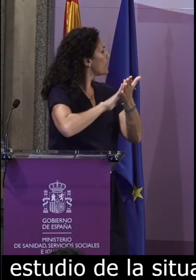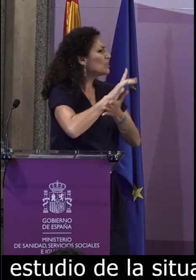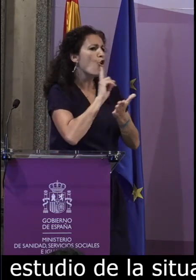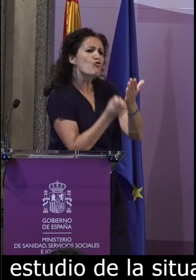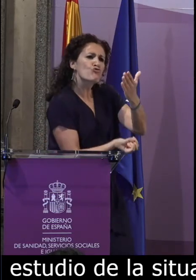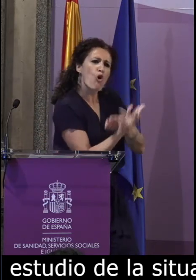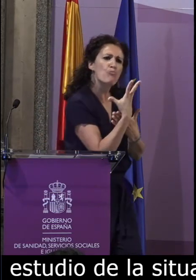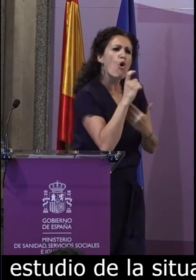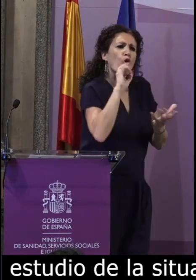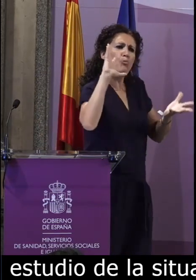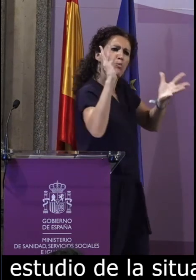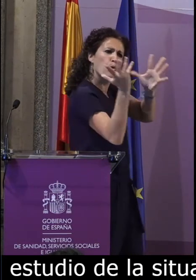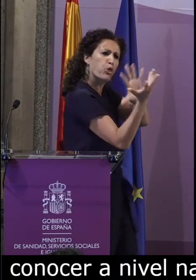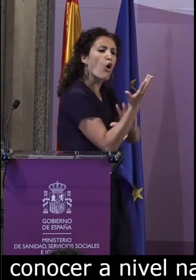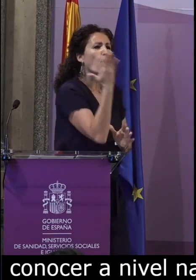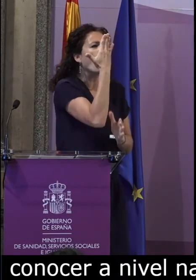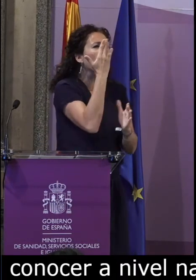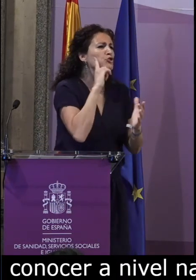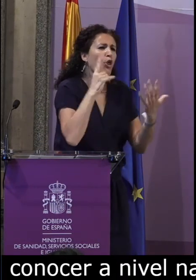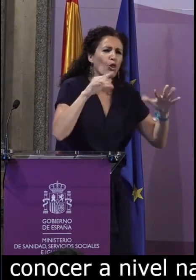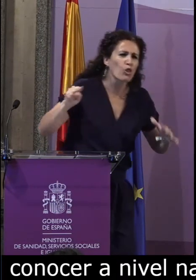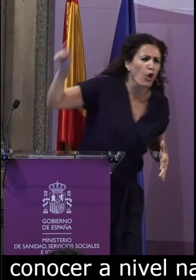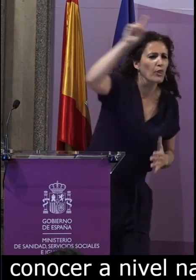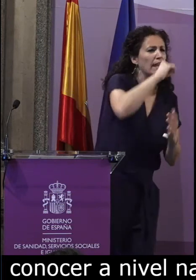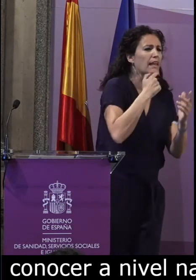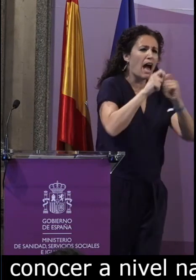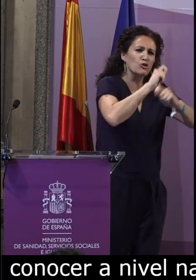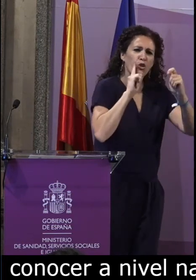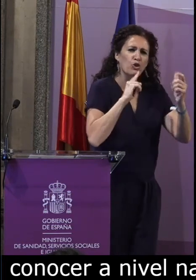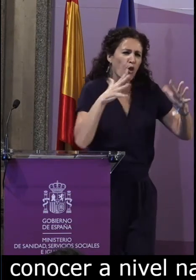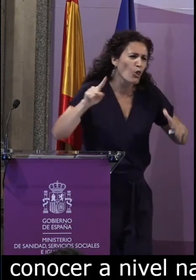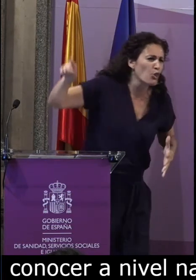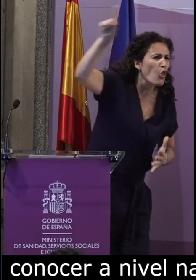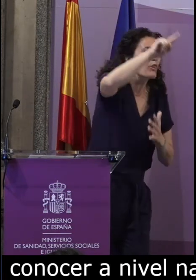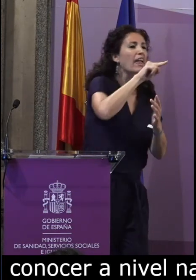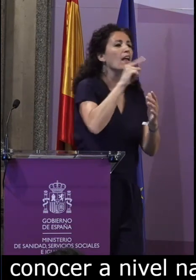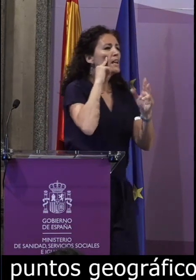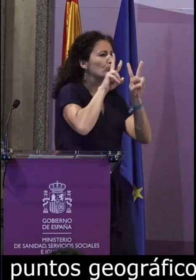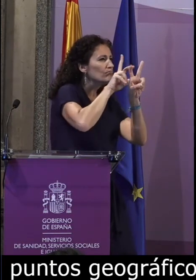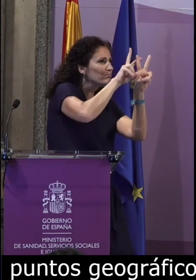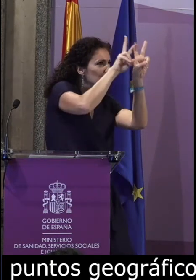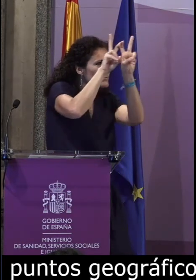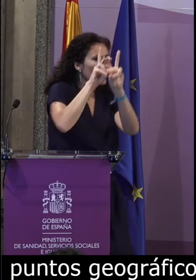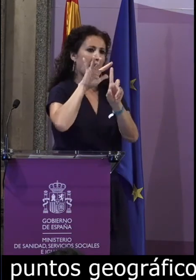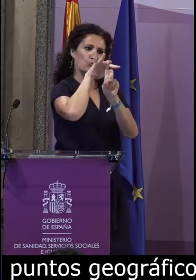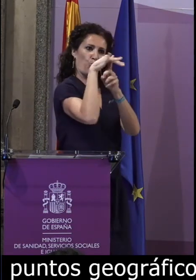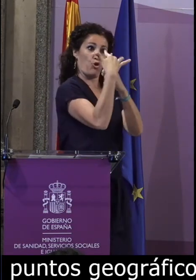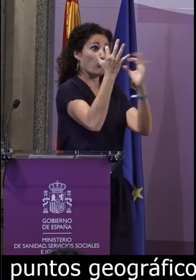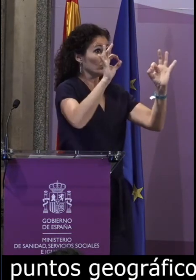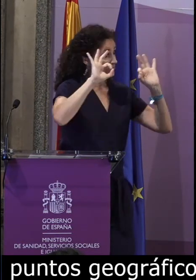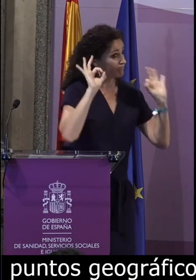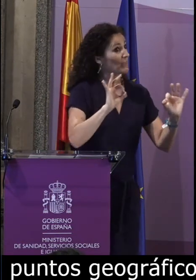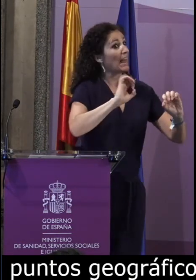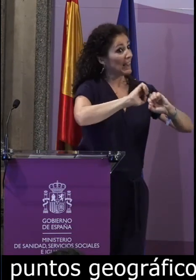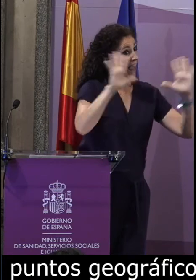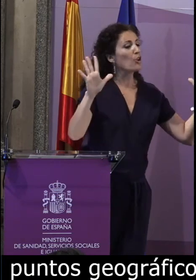geográficos donde poder empezar a recoger esa información y así conocer cómo ha evolucionado la lengua de signos a lo